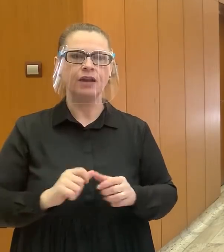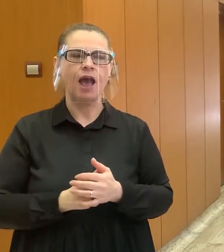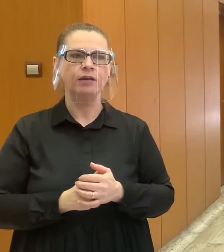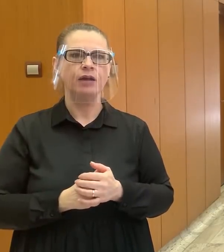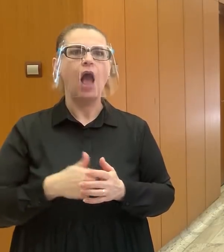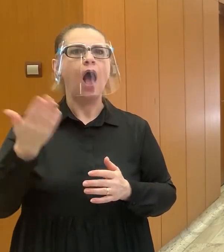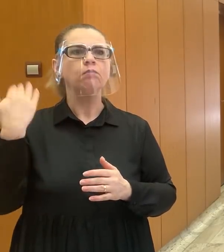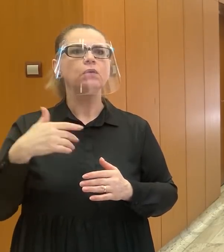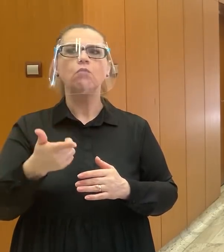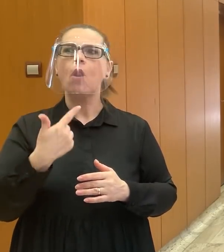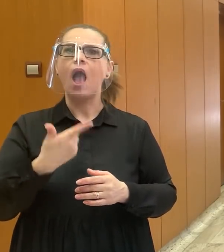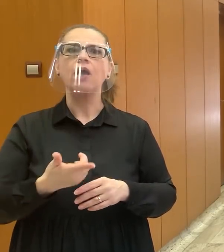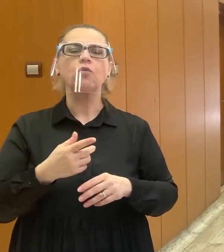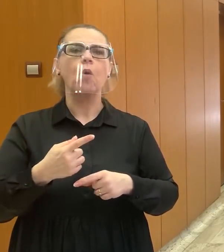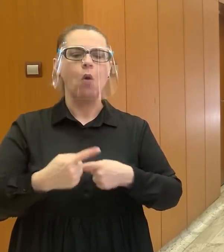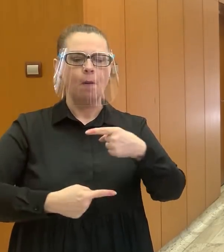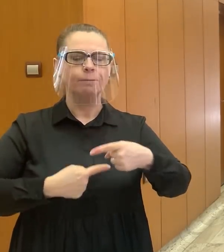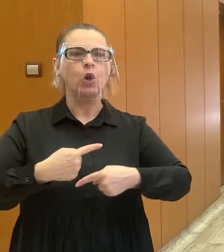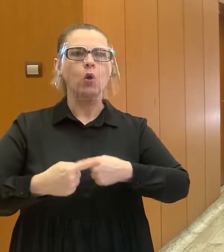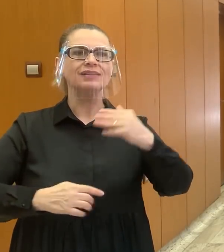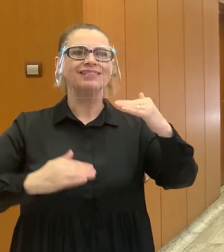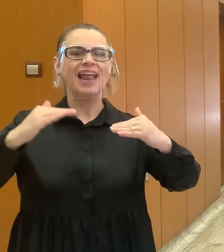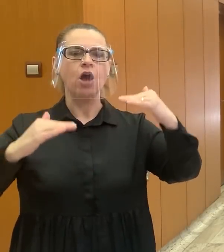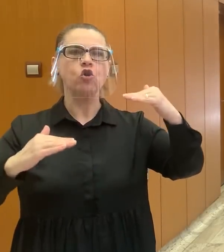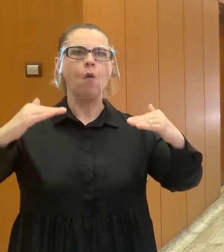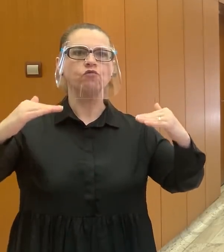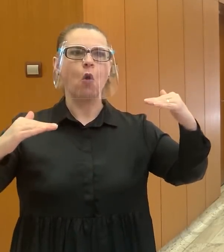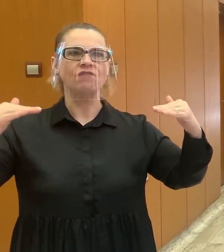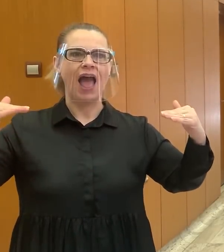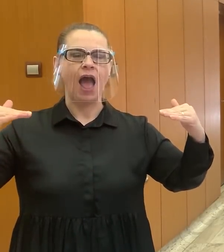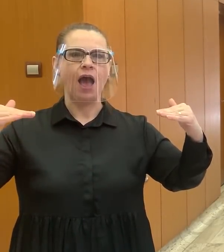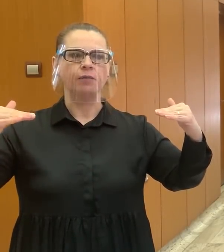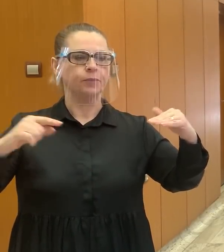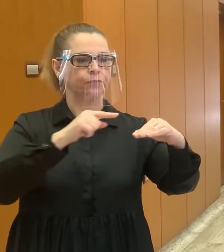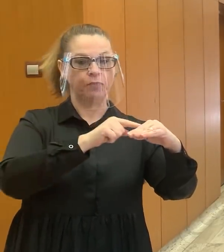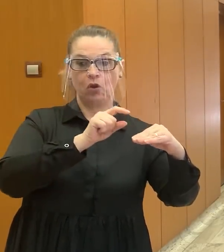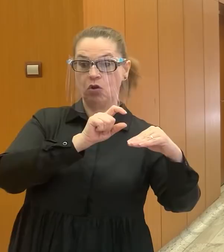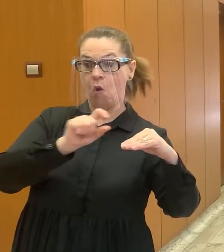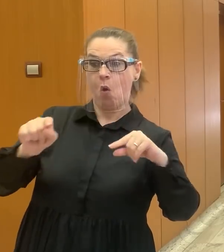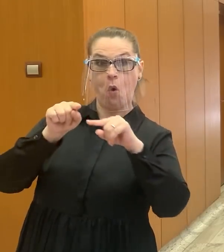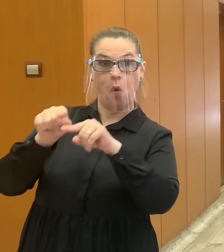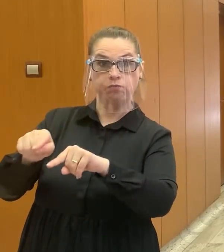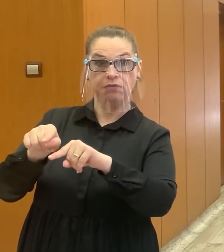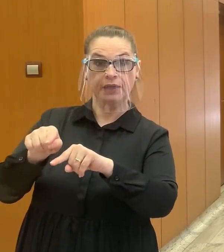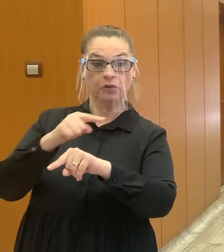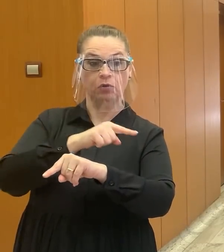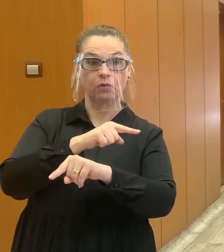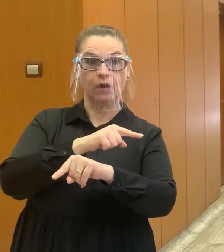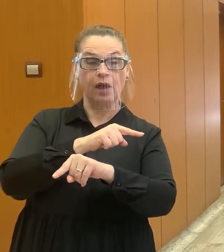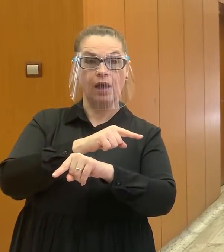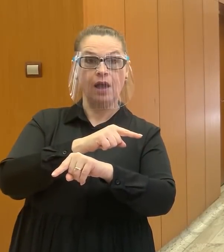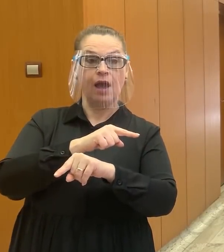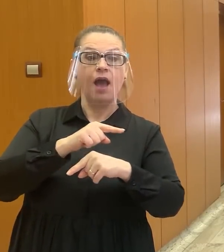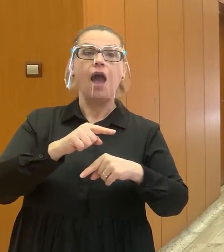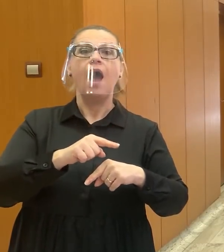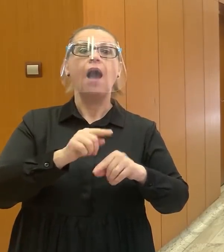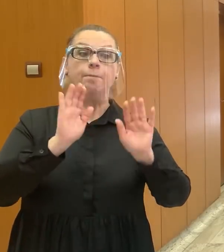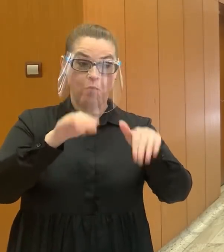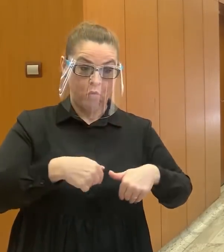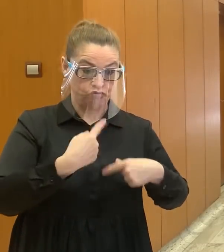procesná rovnováha v tom, že ten, kto ho obvinuje, nebol zbavený močanlivosti a môže vypovedať